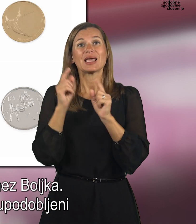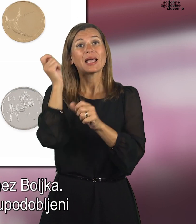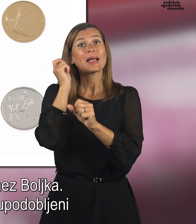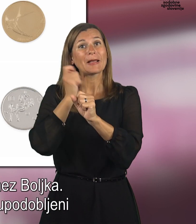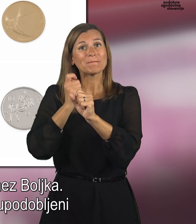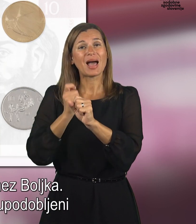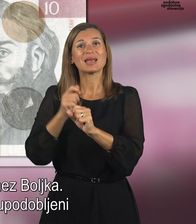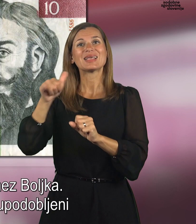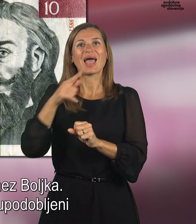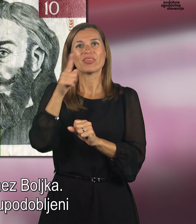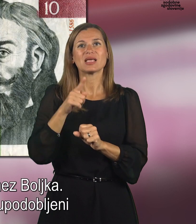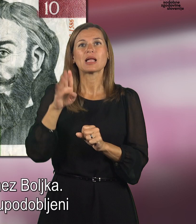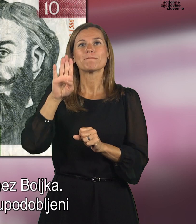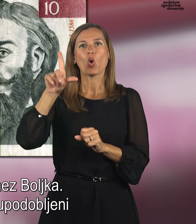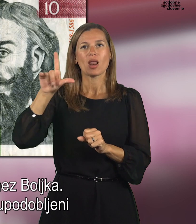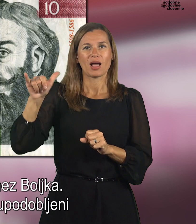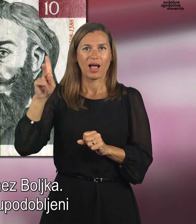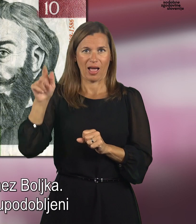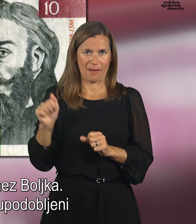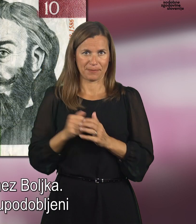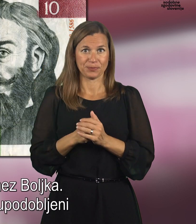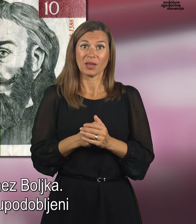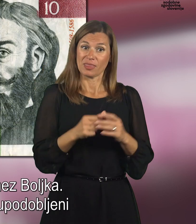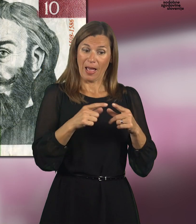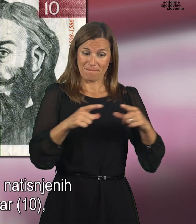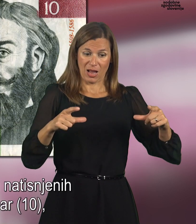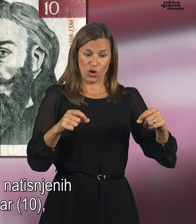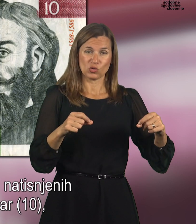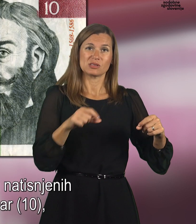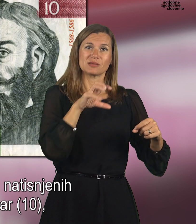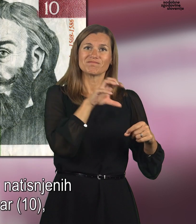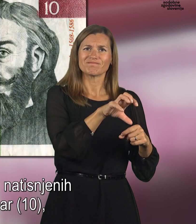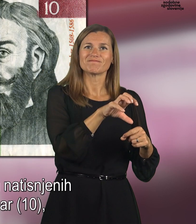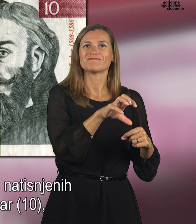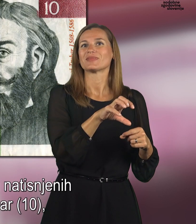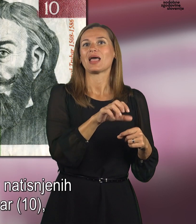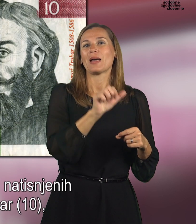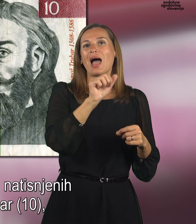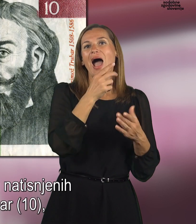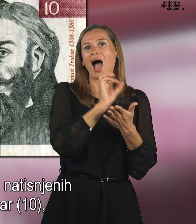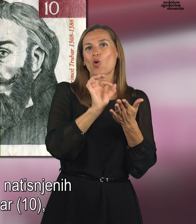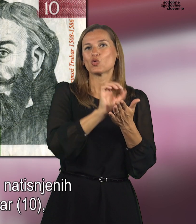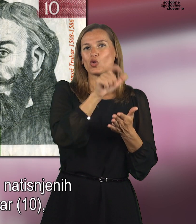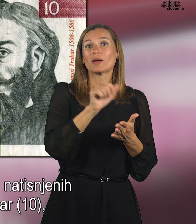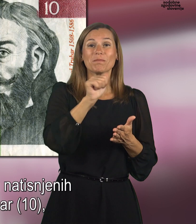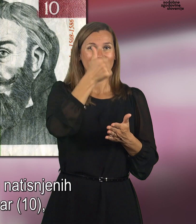Bolka. Na bankovcih so bili upodobljeni. Avtor prvih slovenskih natisnenih knjig